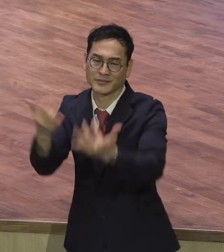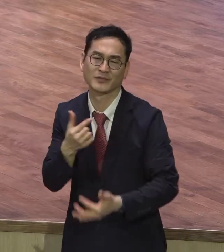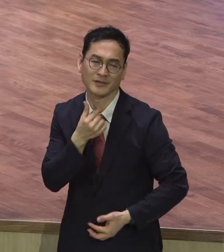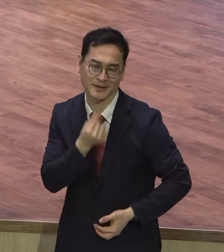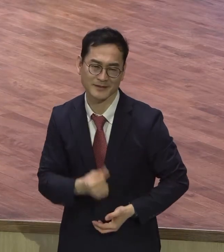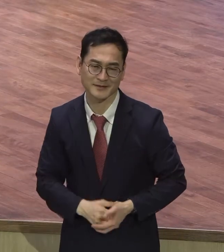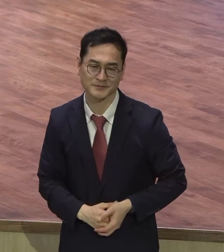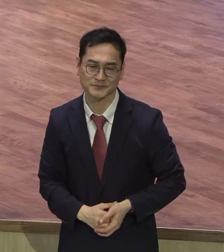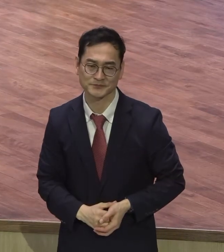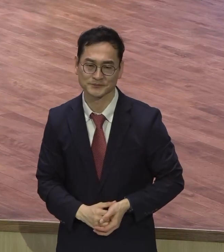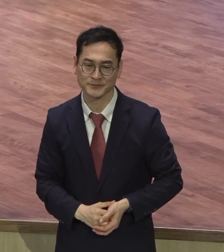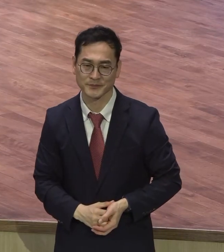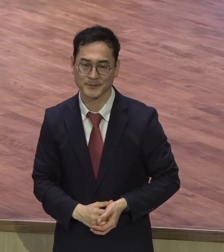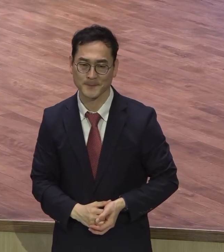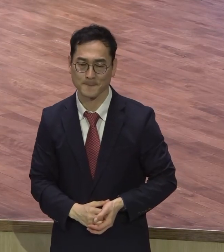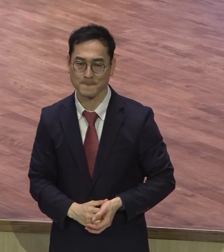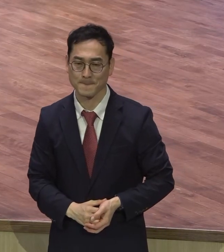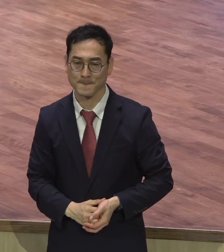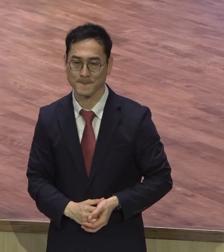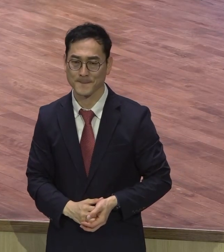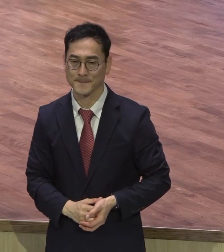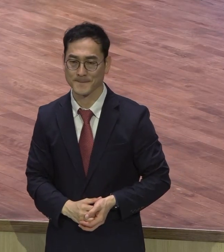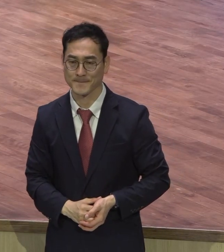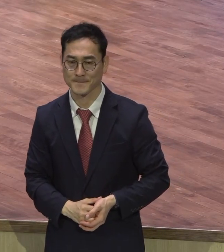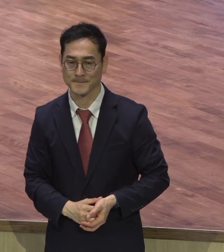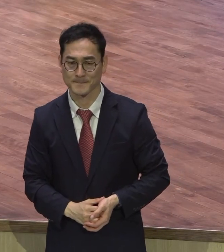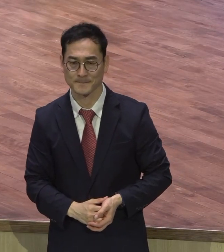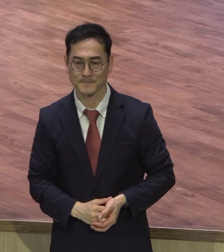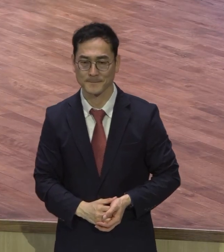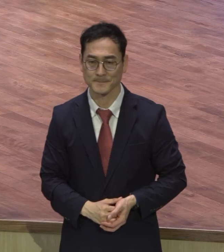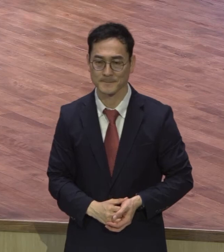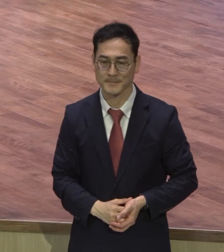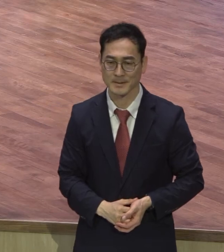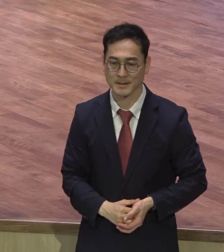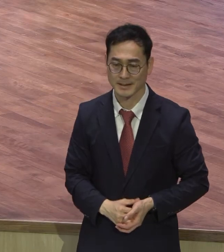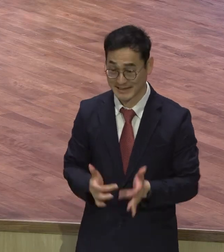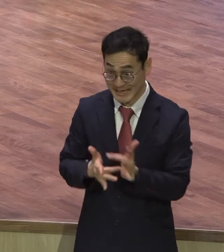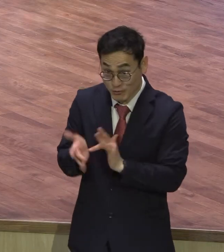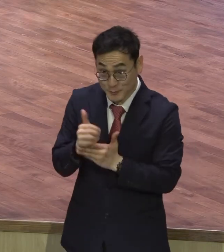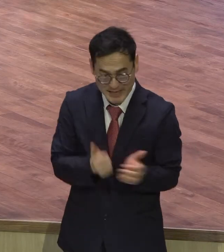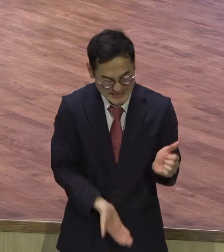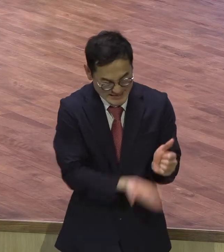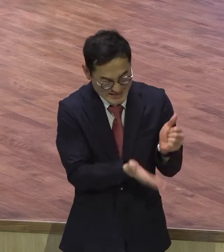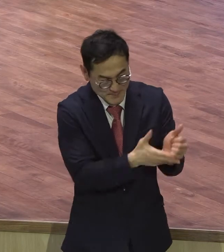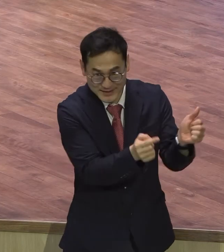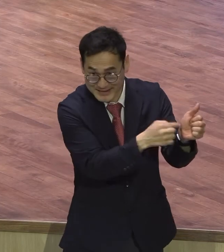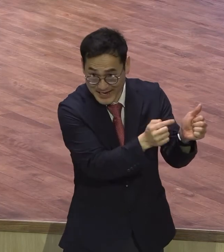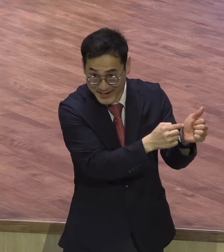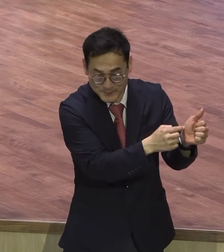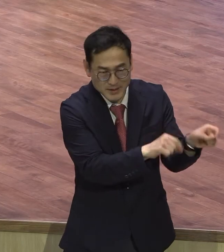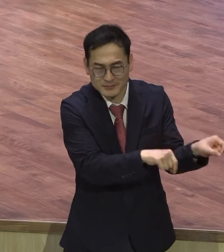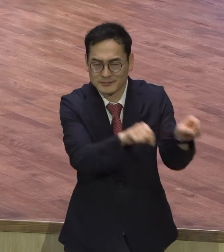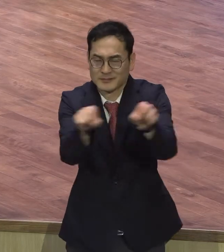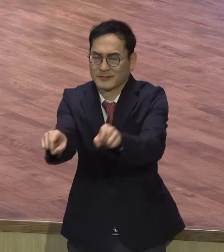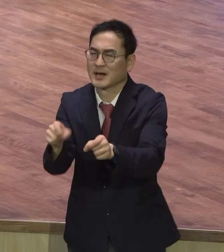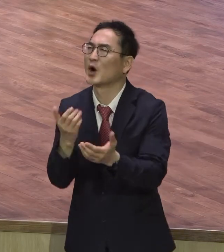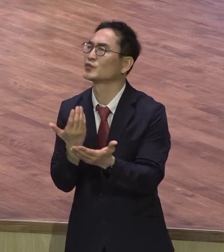큰 믿음으로 칭찬받은 백부장이 되어야 좋으소서 그러면 어떻게 하면 돼요? 말씀을 그대로 믿으시기 바랍니다